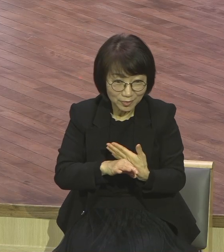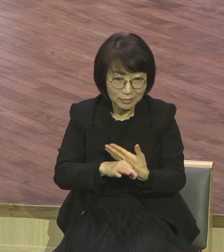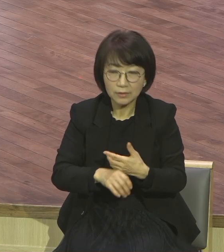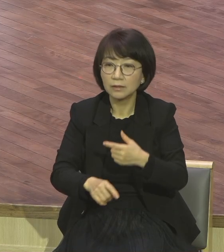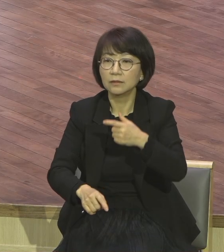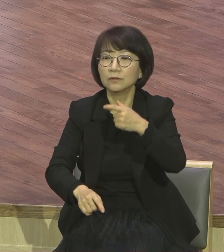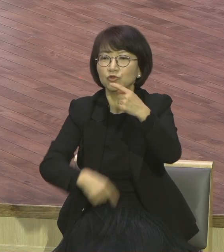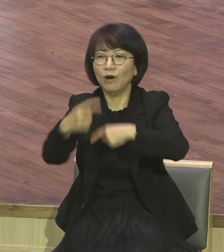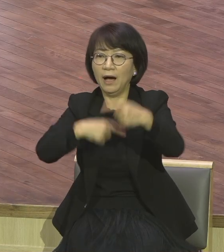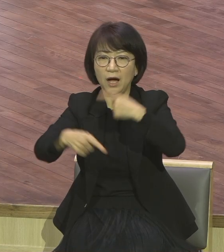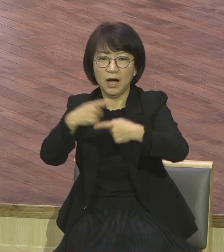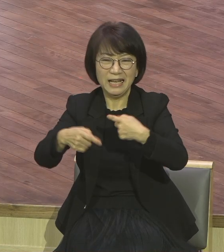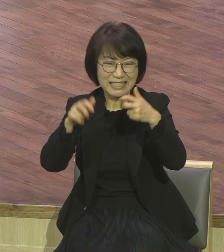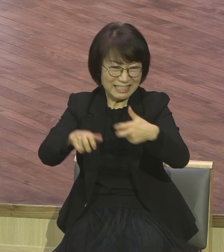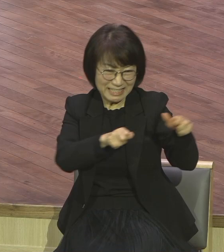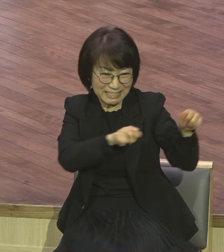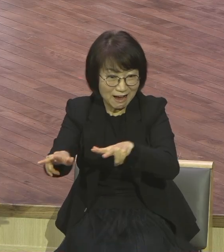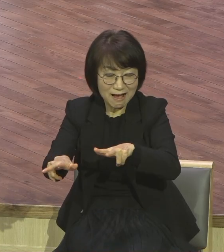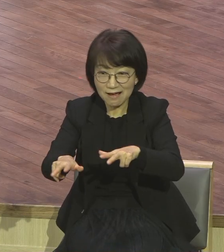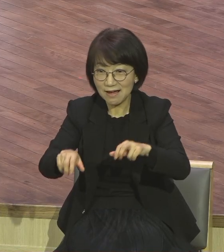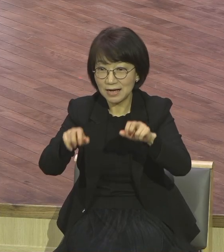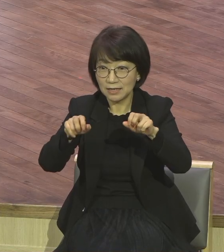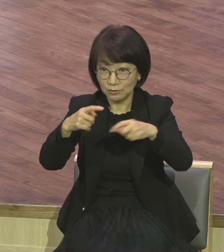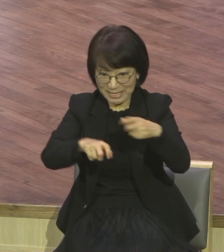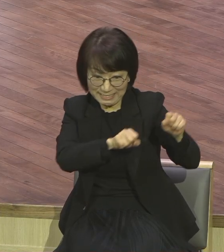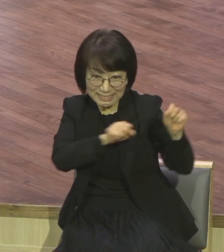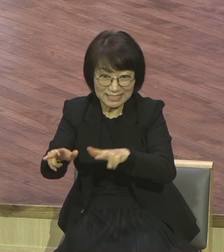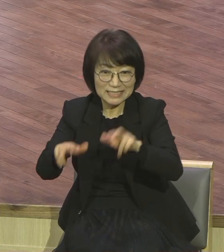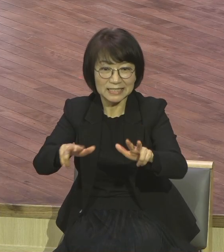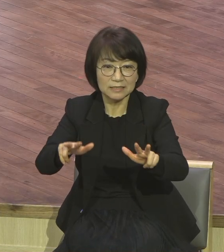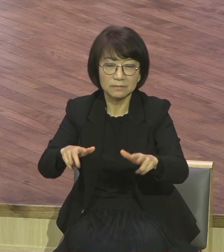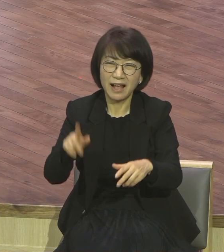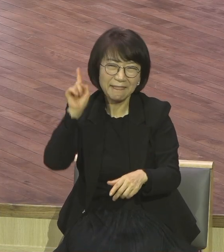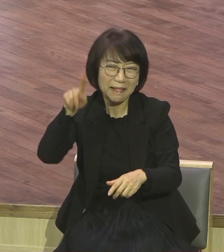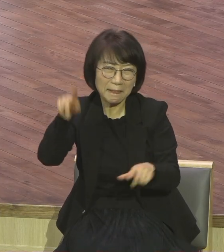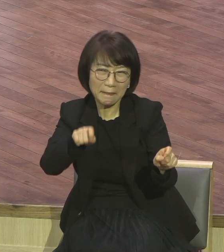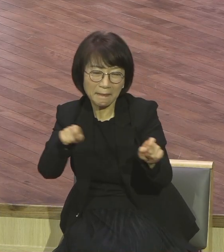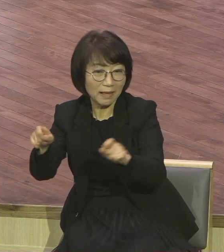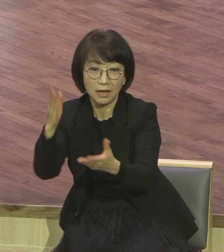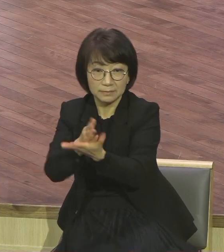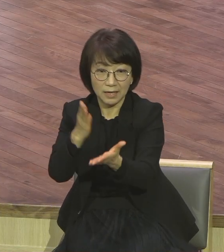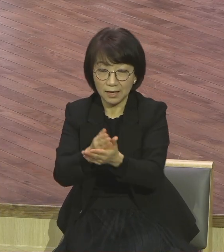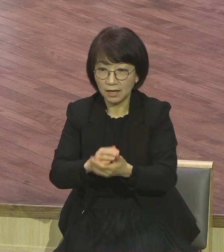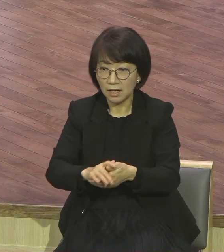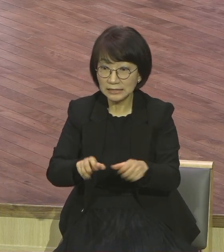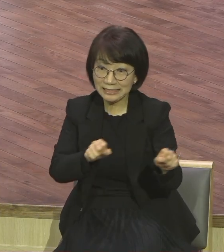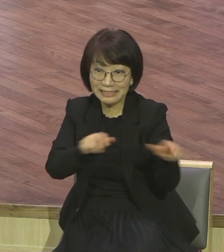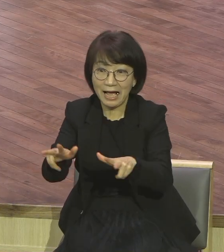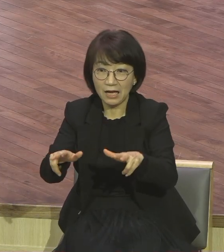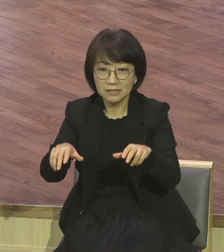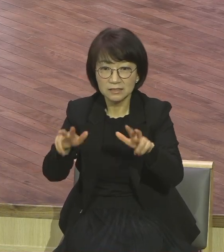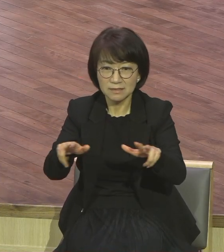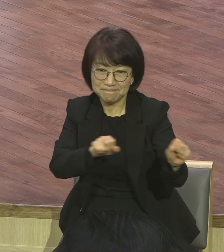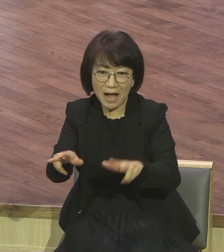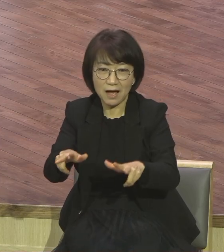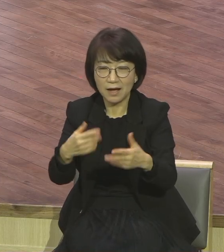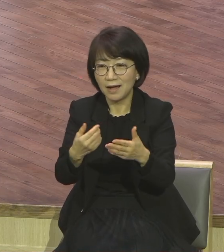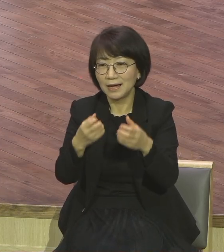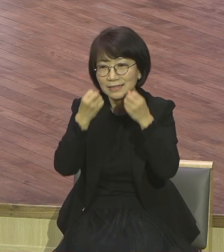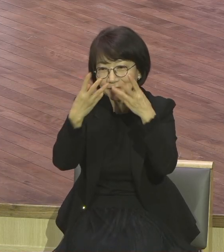즉시로 즉시로 즉시로 바꿔야 돼요. 즉시로 나중에는 말하지 마세요. 나중에는